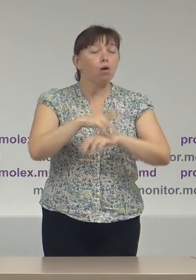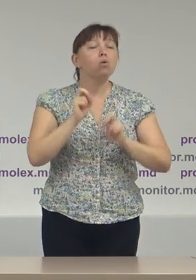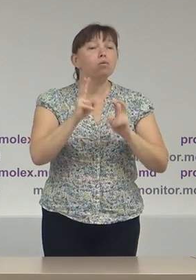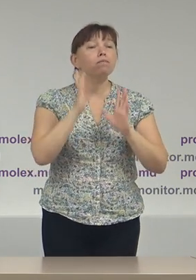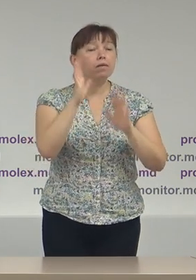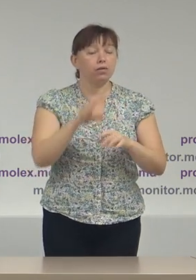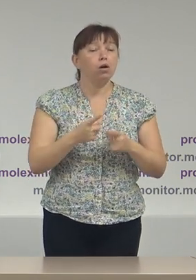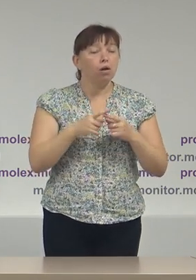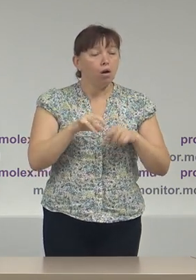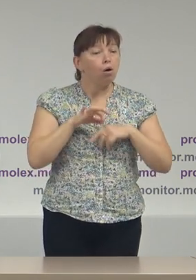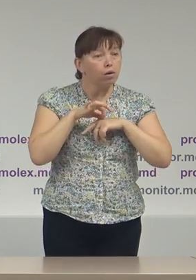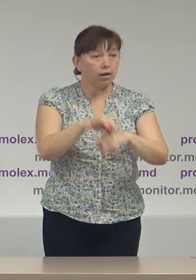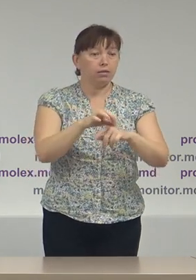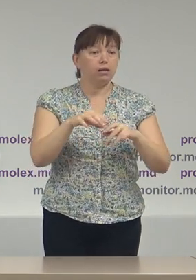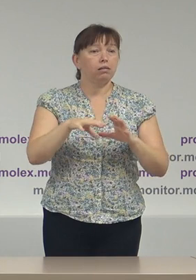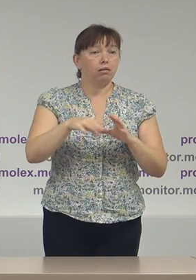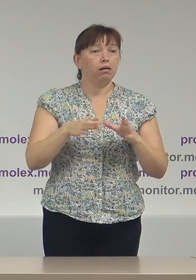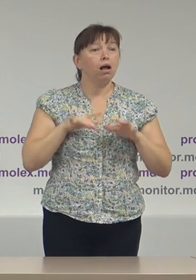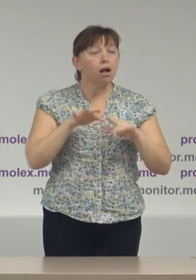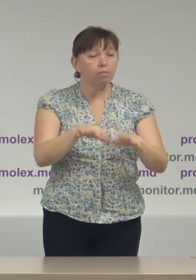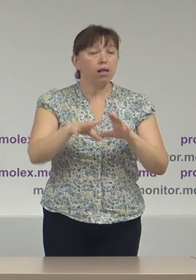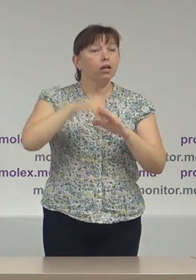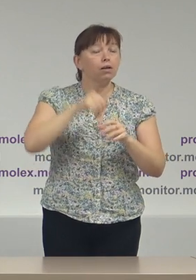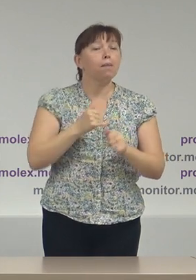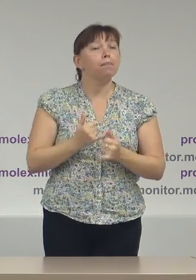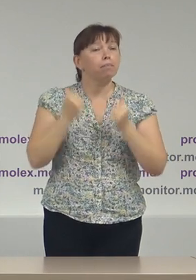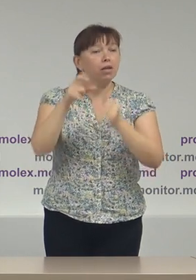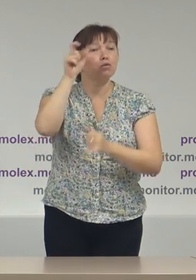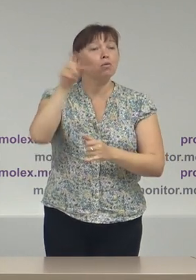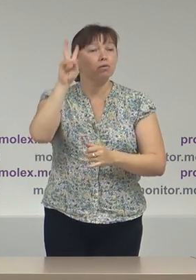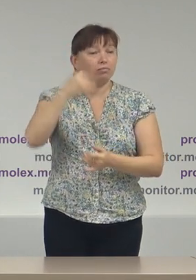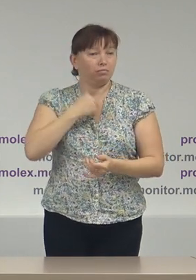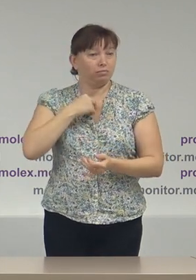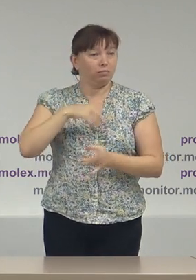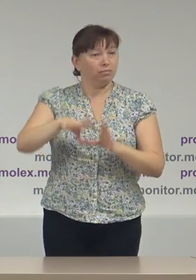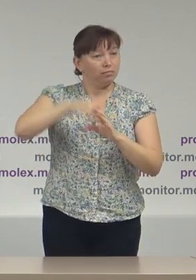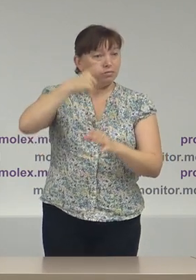organizată campania electorală pentru concurenții electorale care va începe